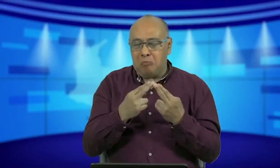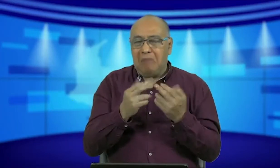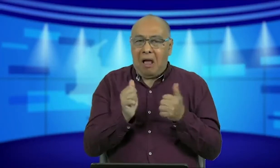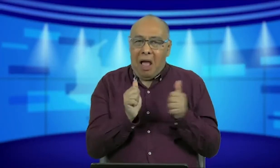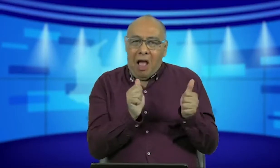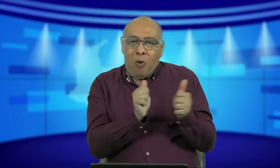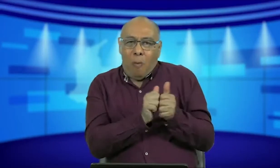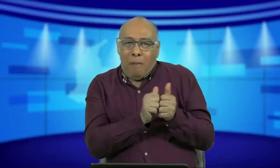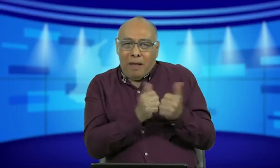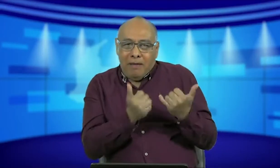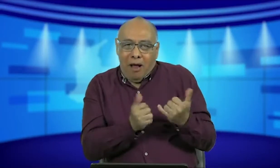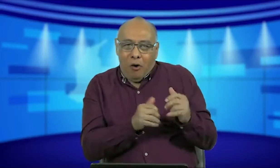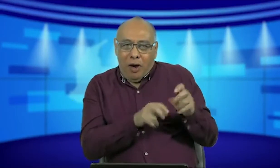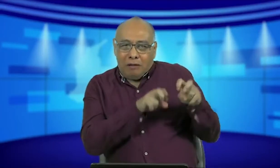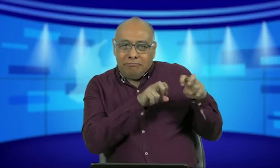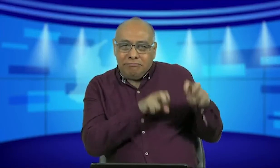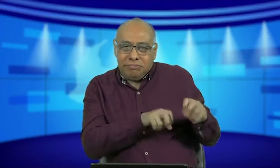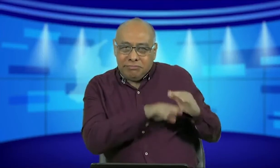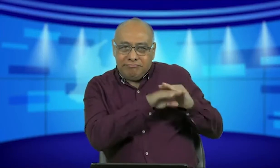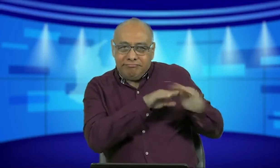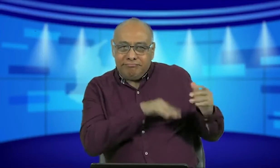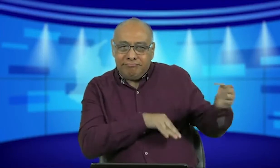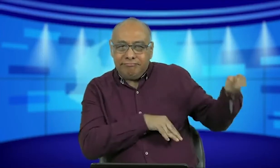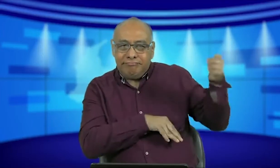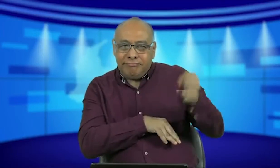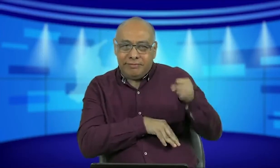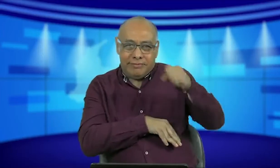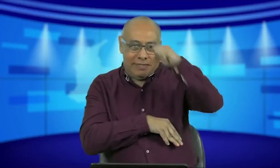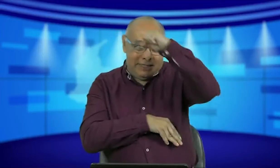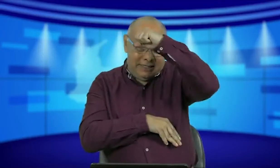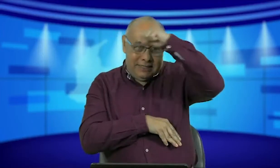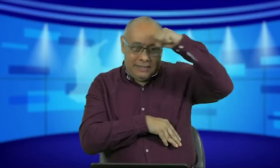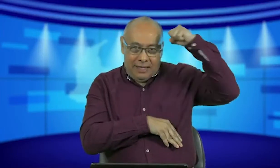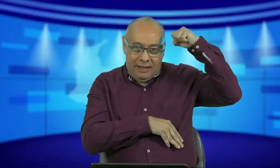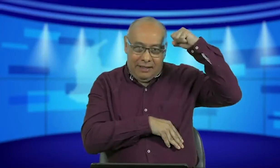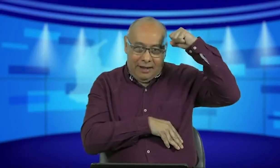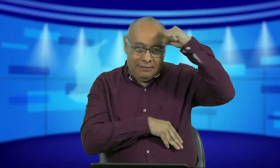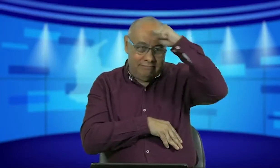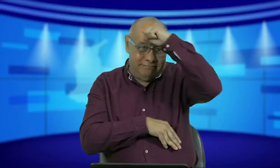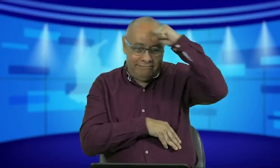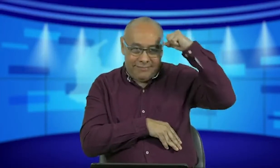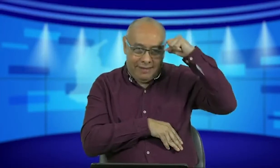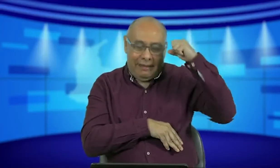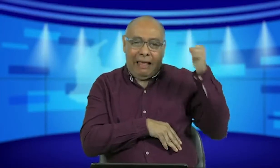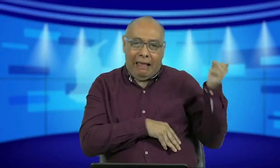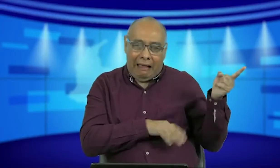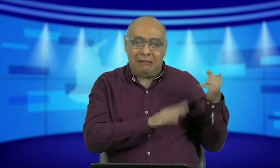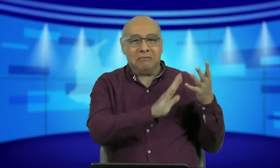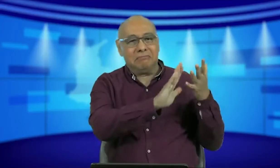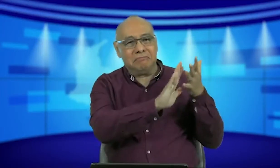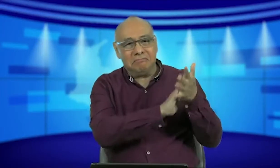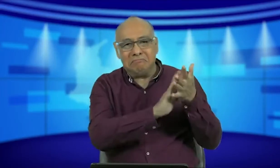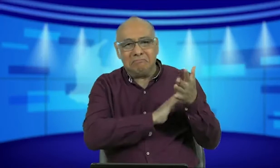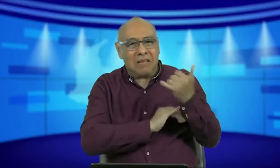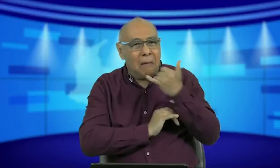pues queremos comentarles que tuvimos recientemente una reunión con las entidades encargadas y justamente tenemos una